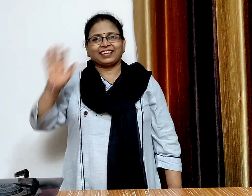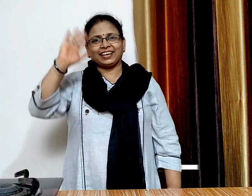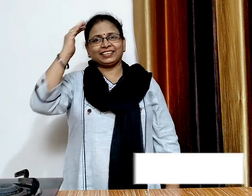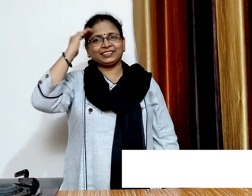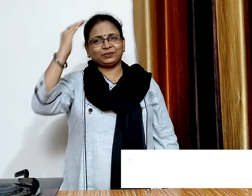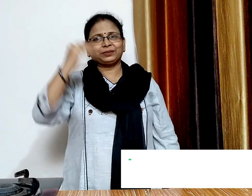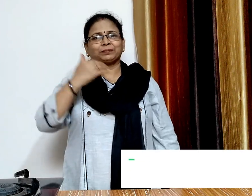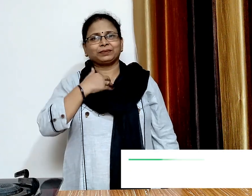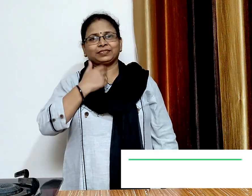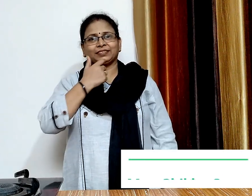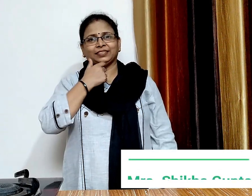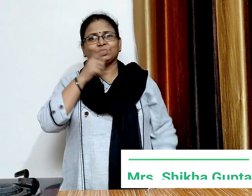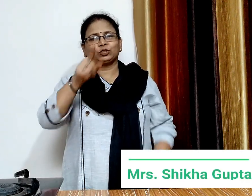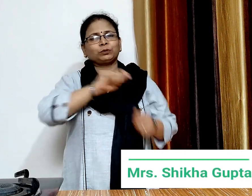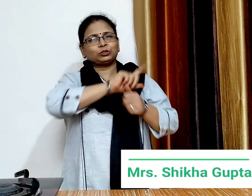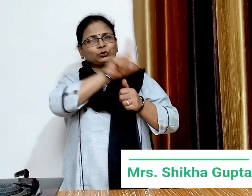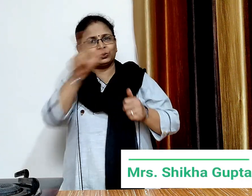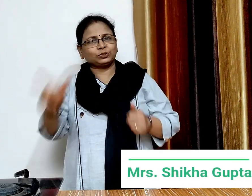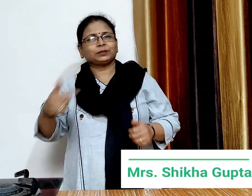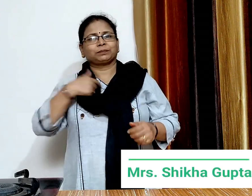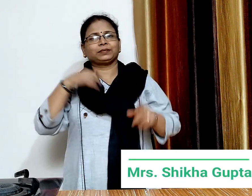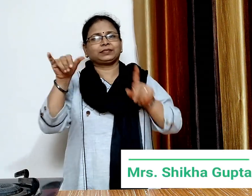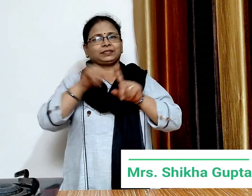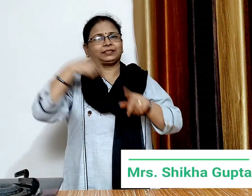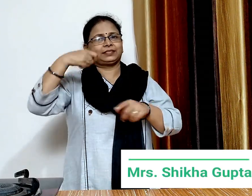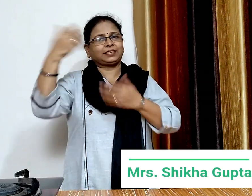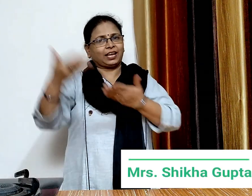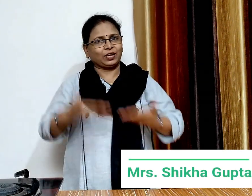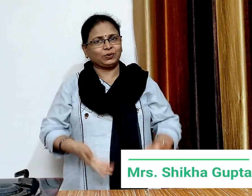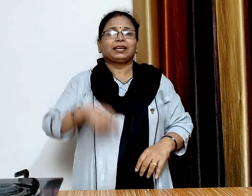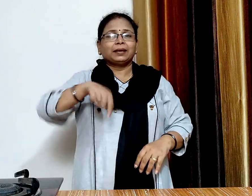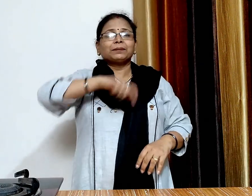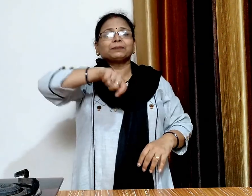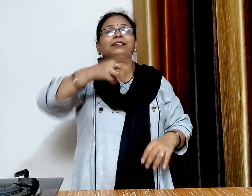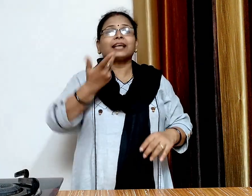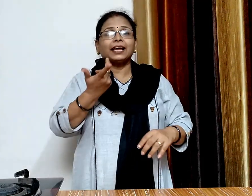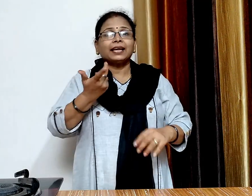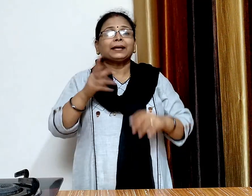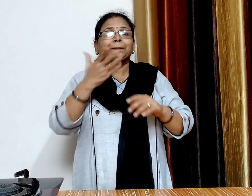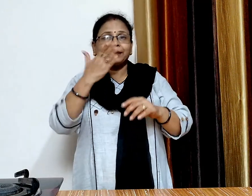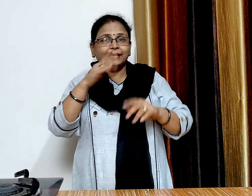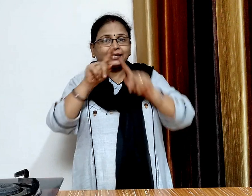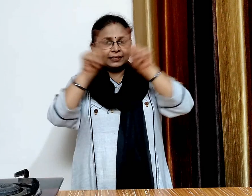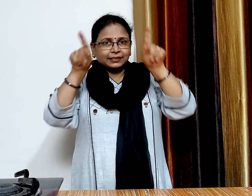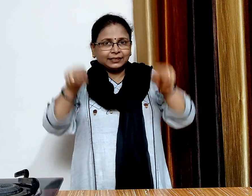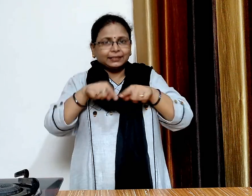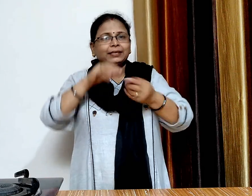हेलो फ्रेंट्स मैं शक्का आप सभी का अपने यूट्यूब चैनल पर स्वागत करती हूँ आज हैं ब्रेड रोल बनाएंगे